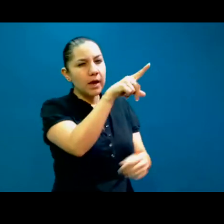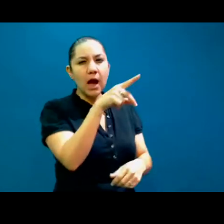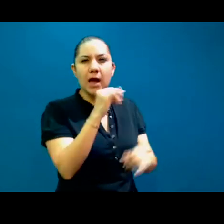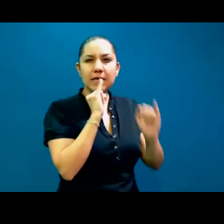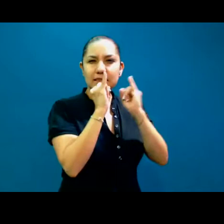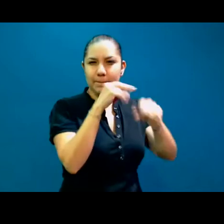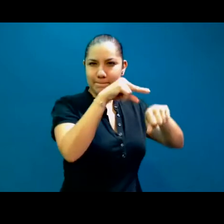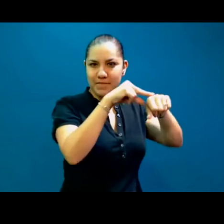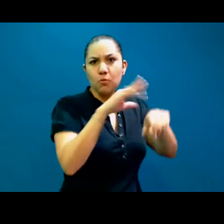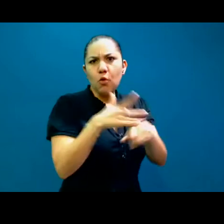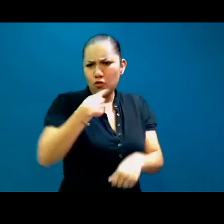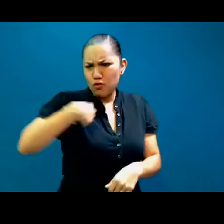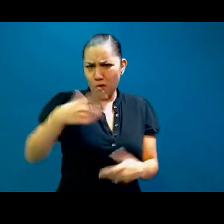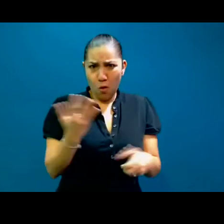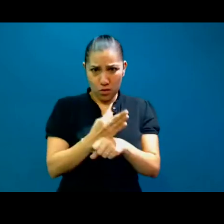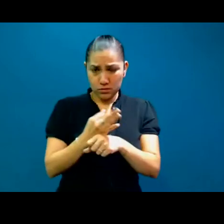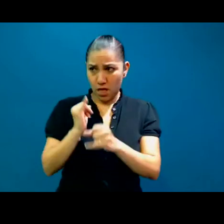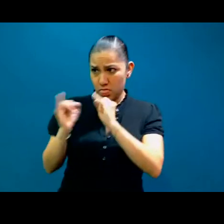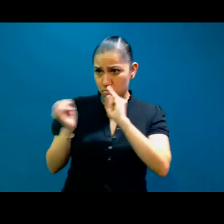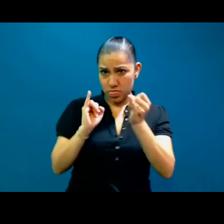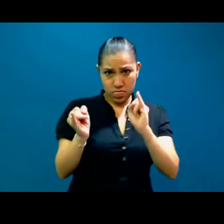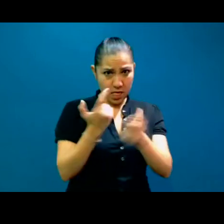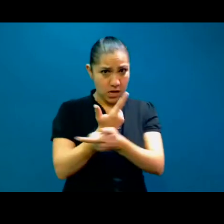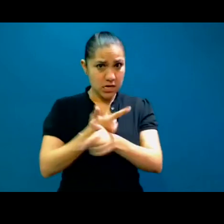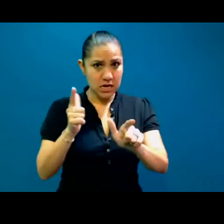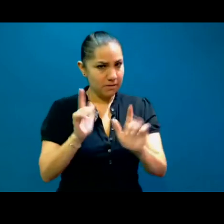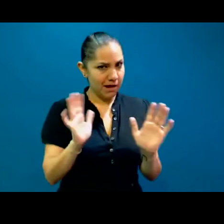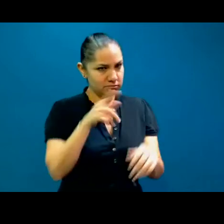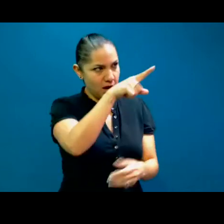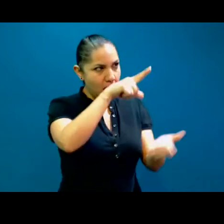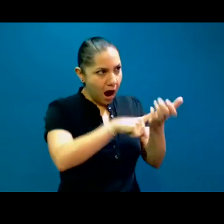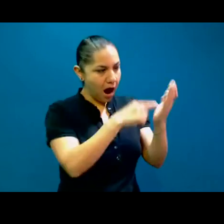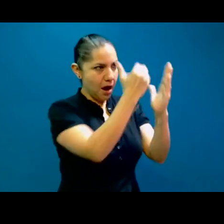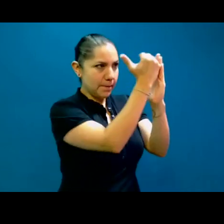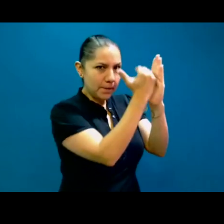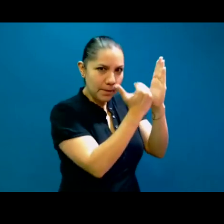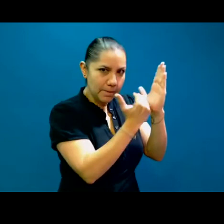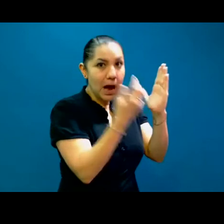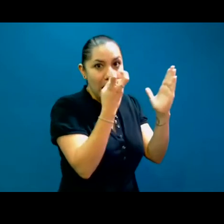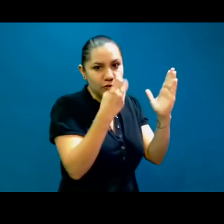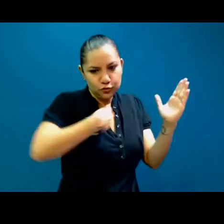para poder trabajar y poder este cumplir con los reglamentos y las leyes que el país este dispone.